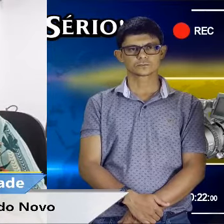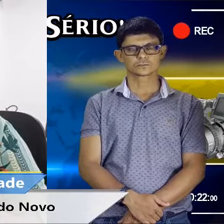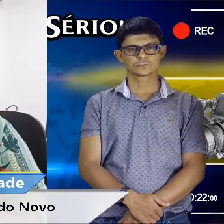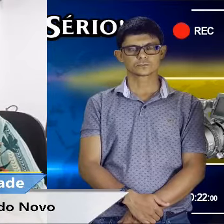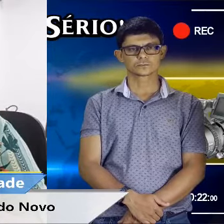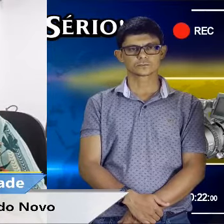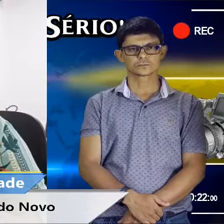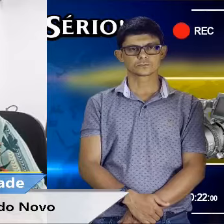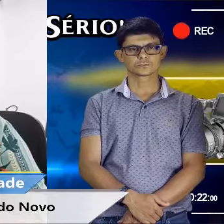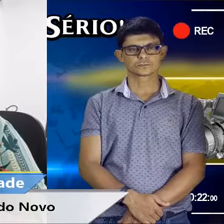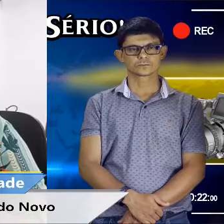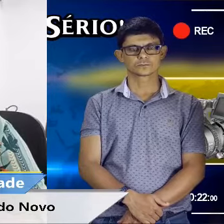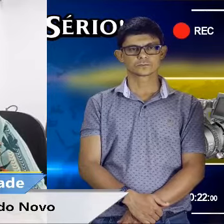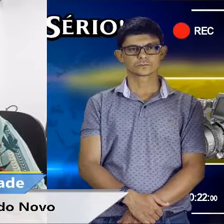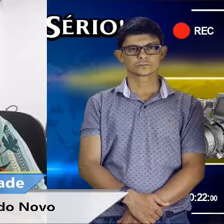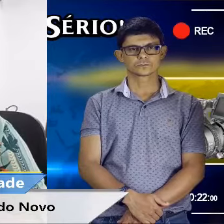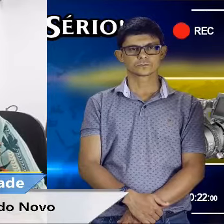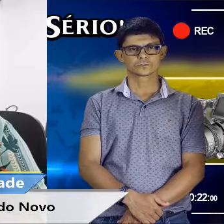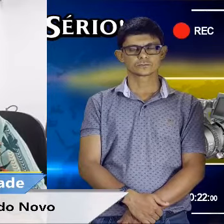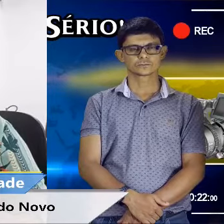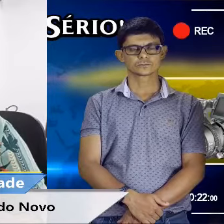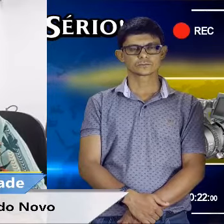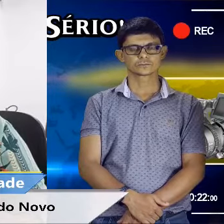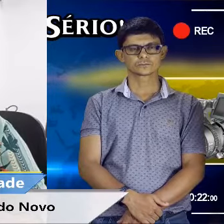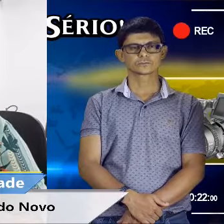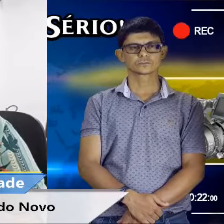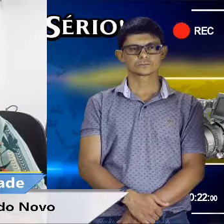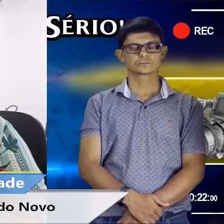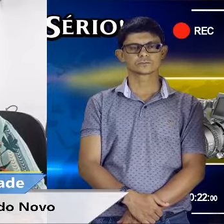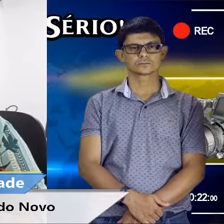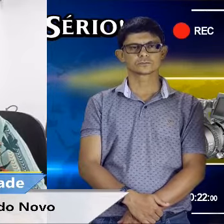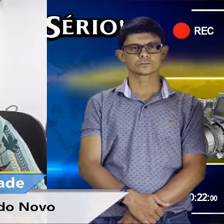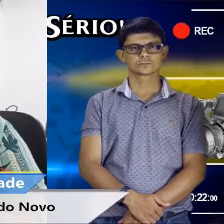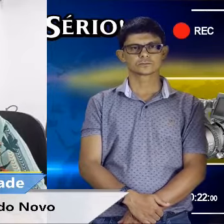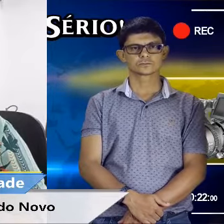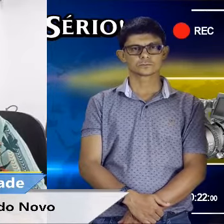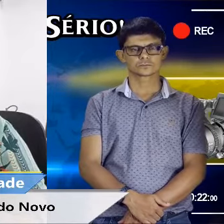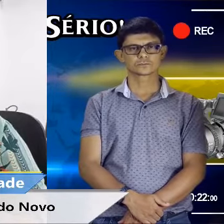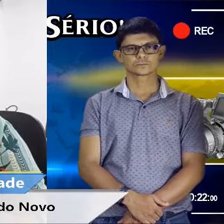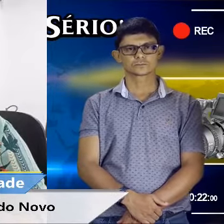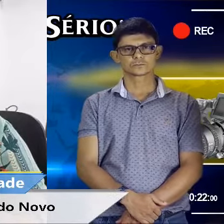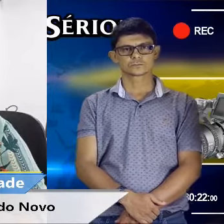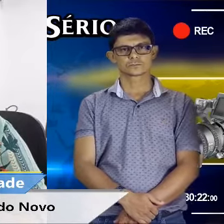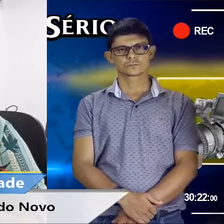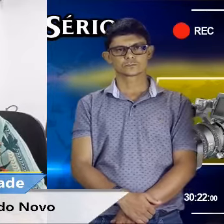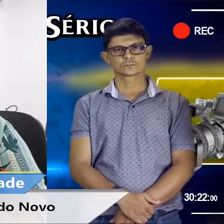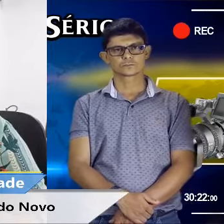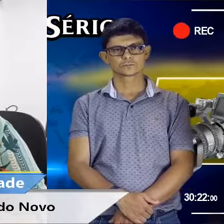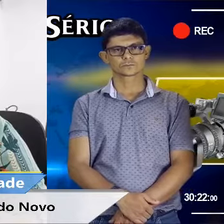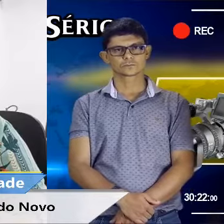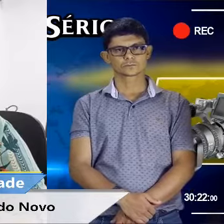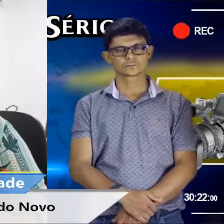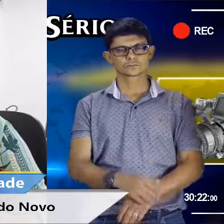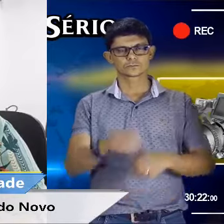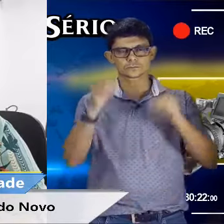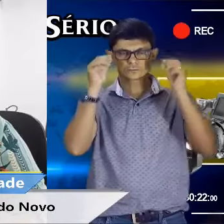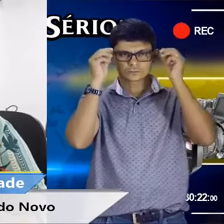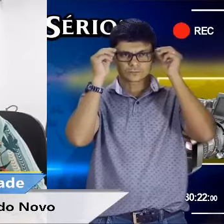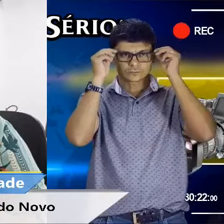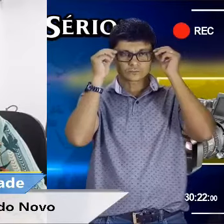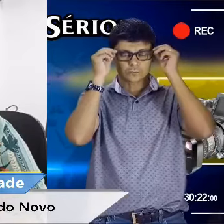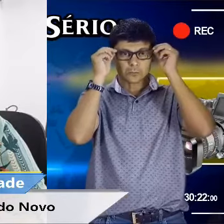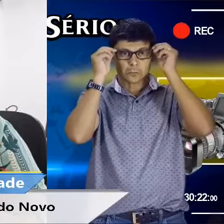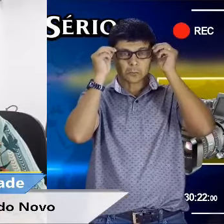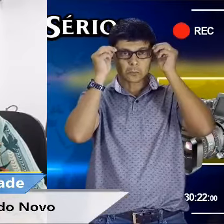aviário. O aviário já ficou pronto e a gente não teve nenhuma solução. Muito pelo contrário, a solução que eles nos trouxeram